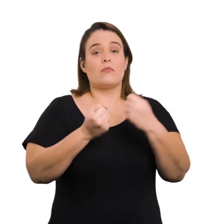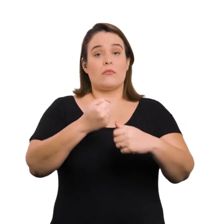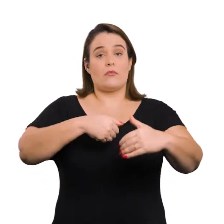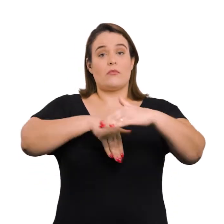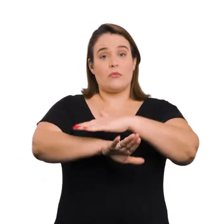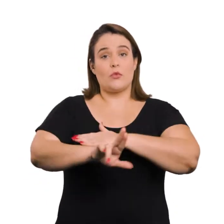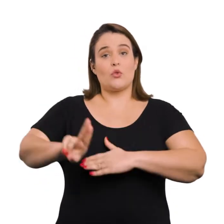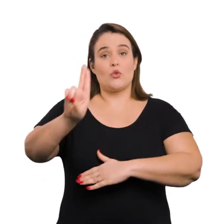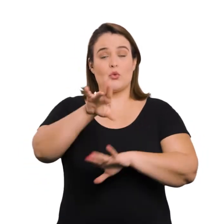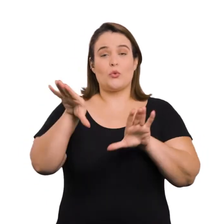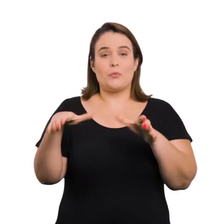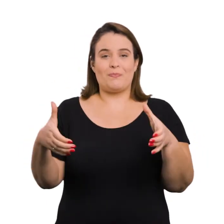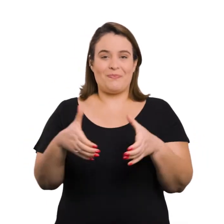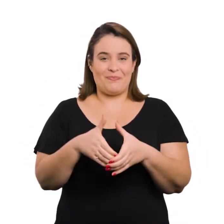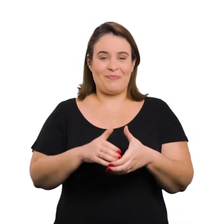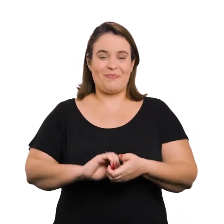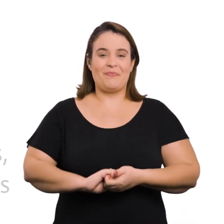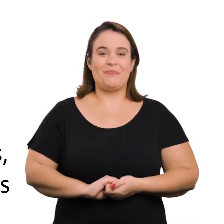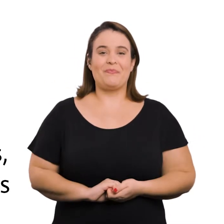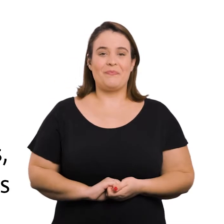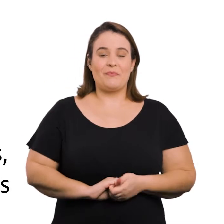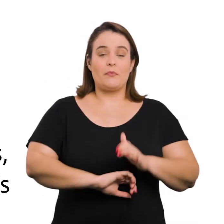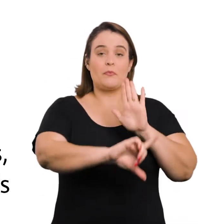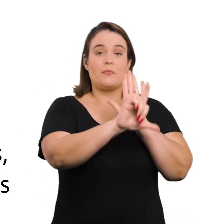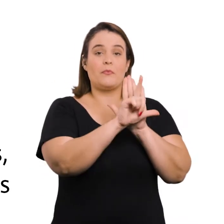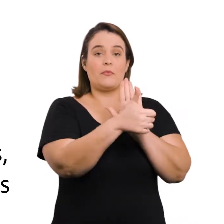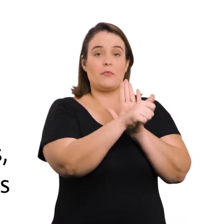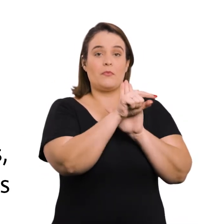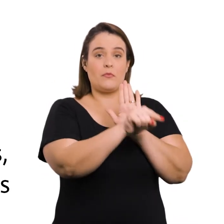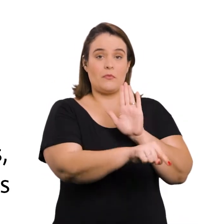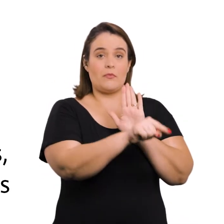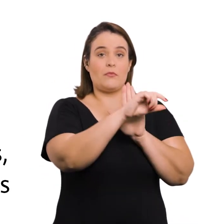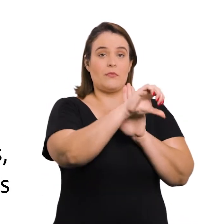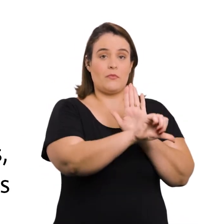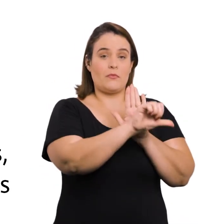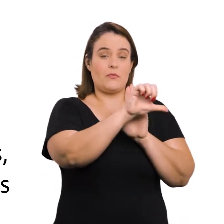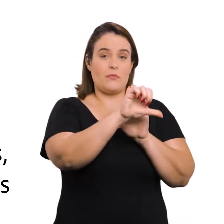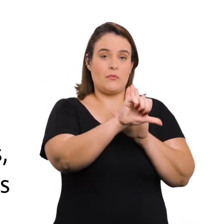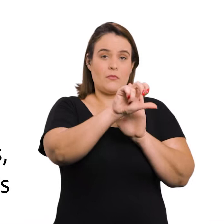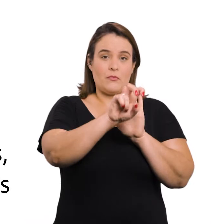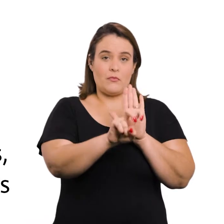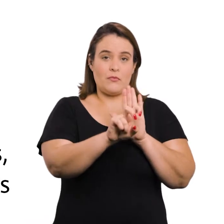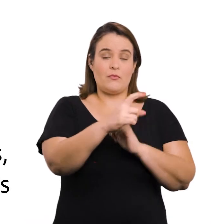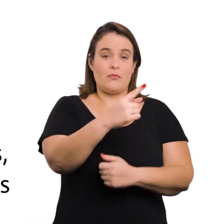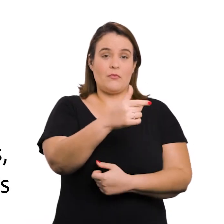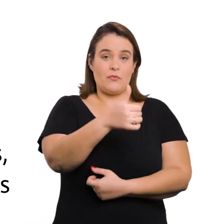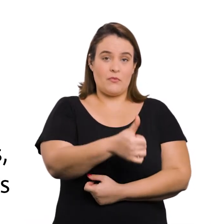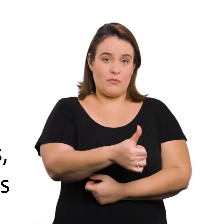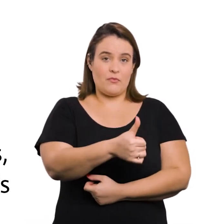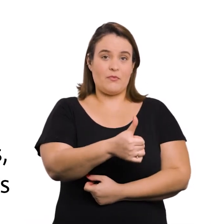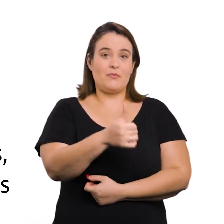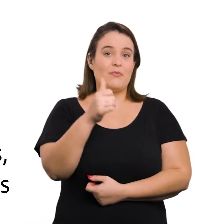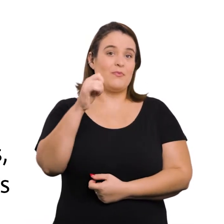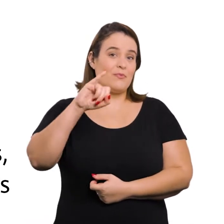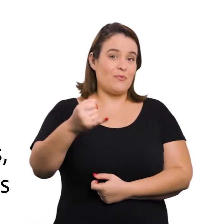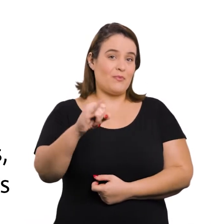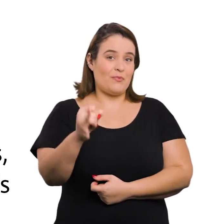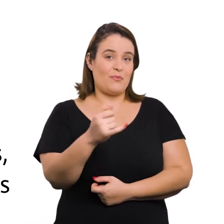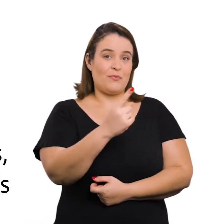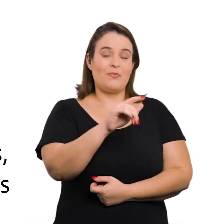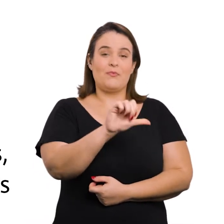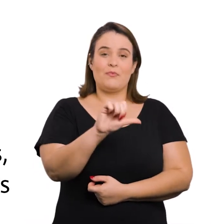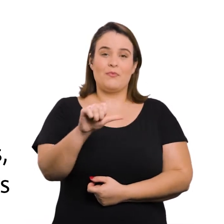áreas de estacionamento de uso coletivo. Lei nº 11.995, de 16 de janeiro de